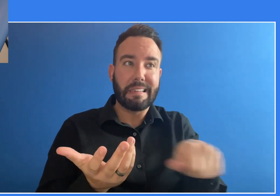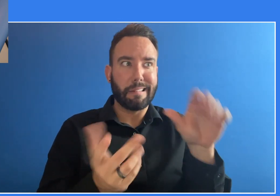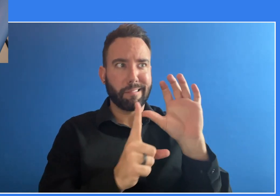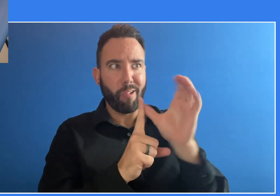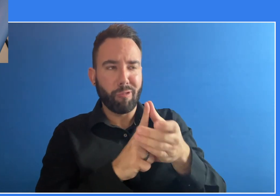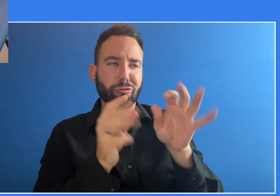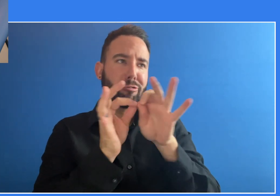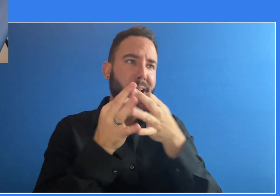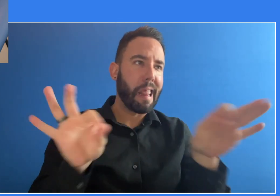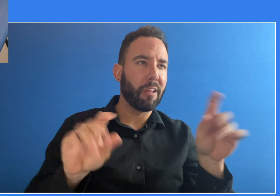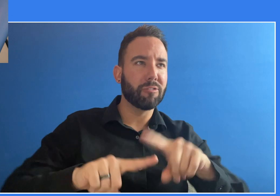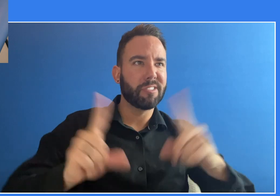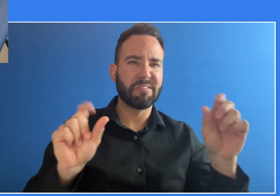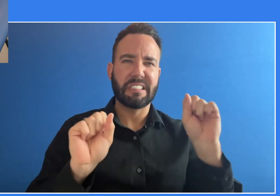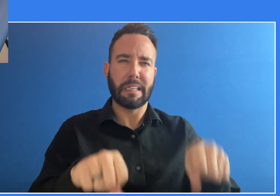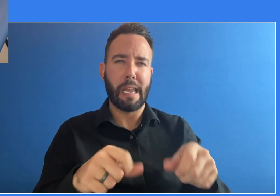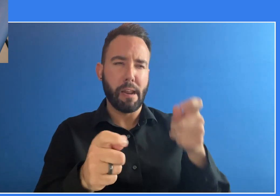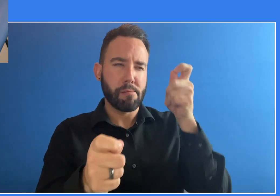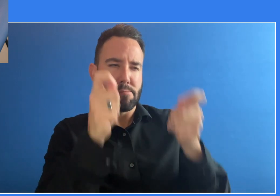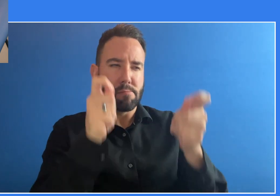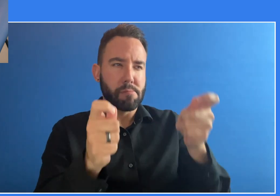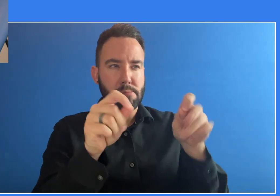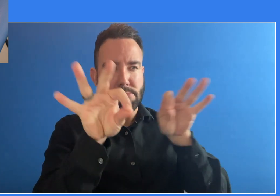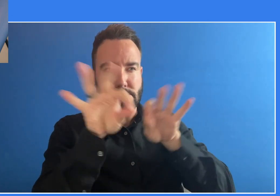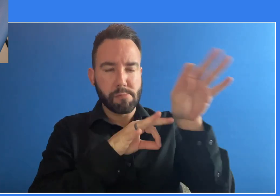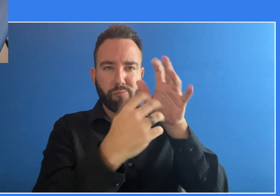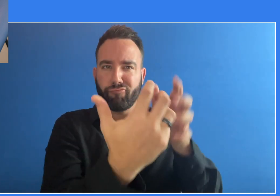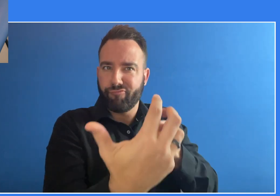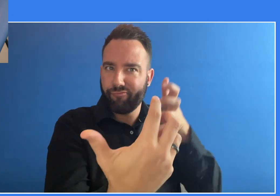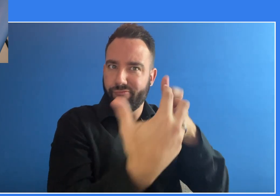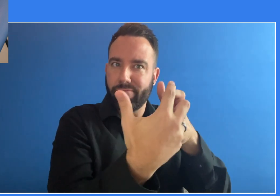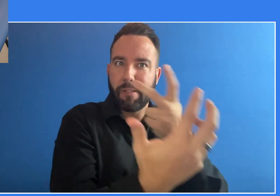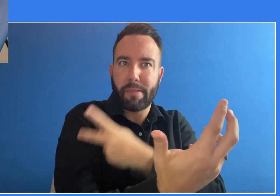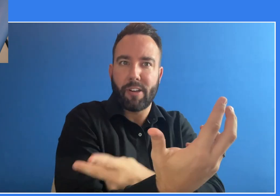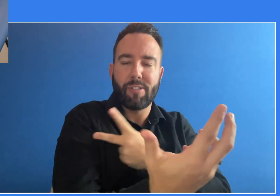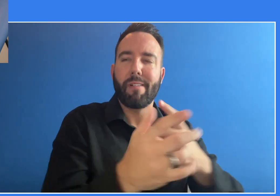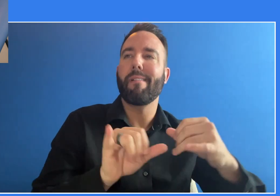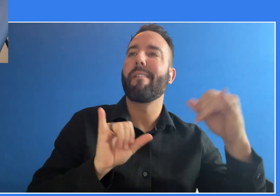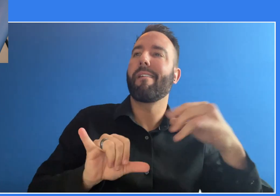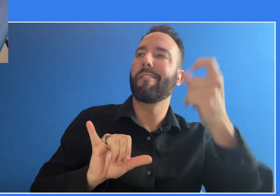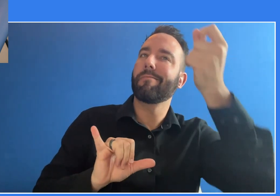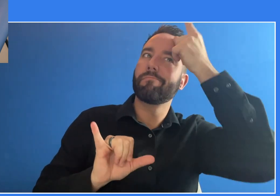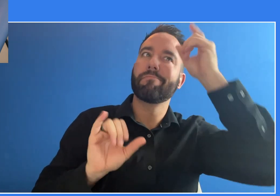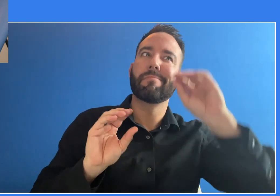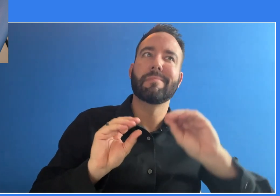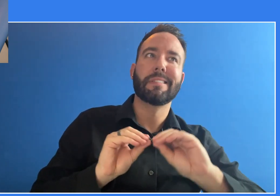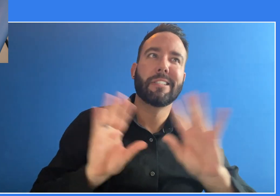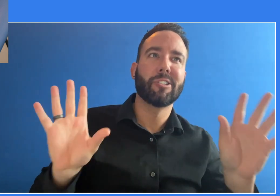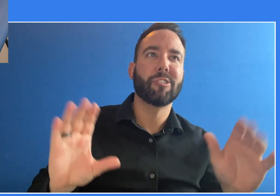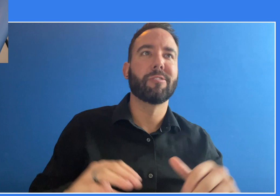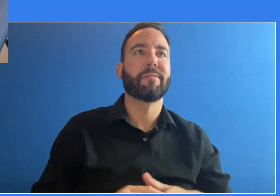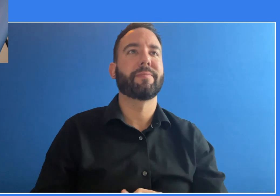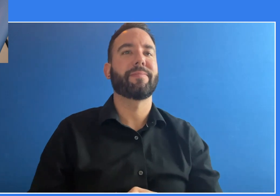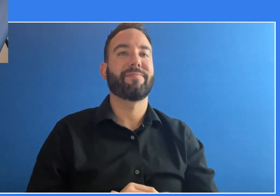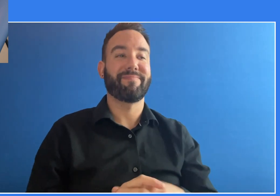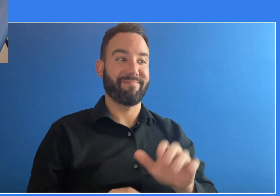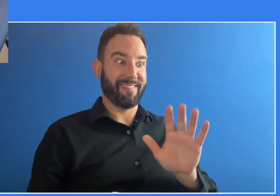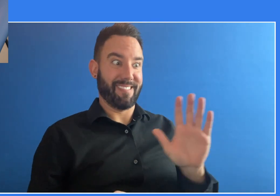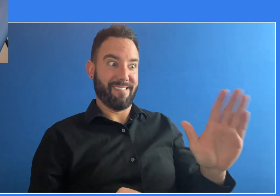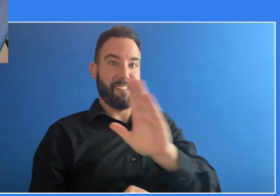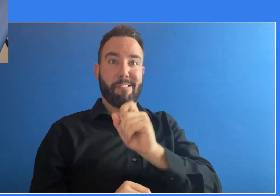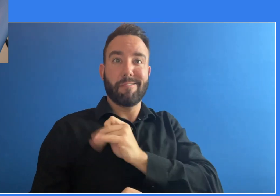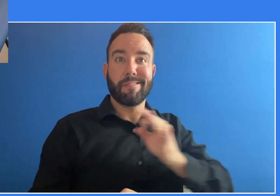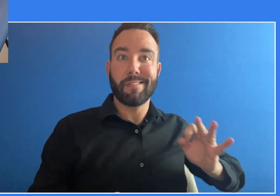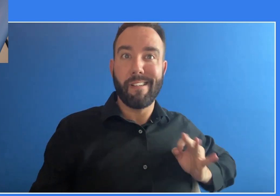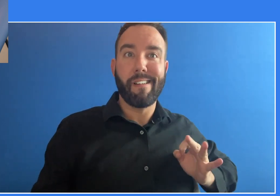culturalmente sensible. Si los proveedores no tienen la vacuna contra la influenza en su consultorio o centro médico,